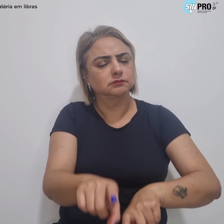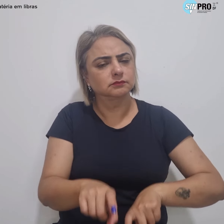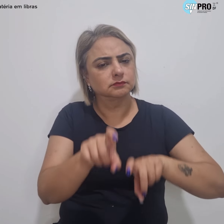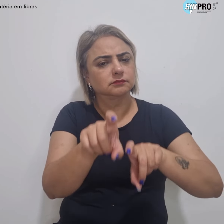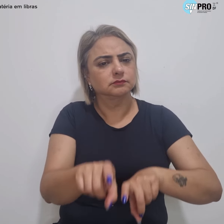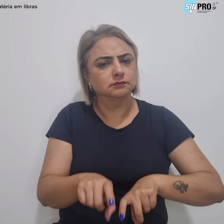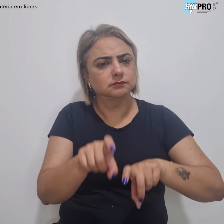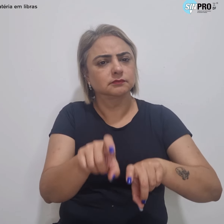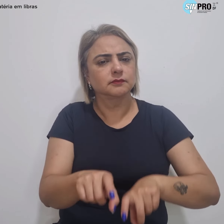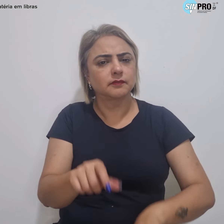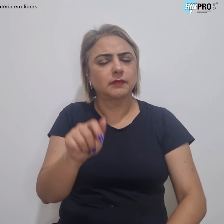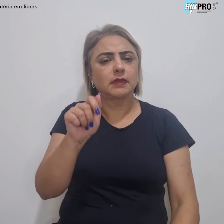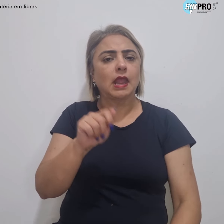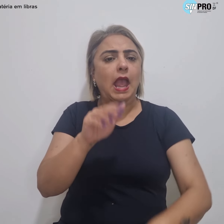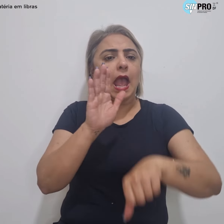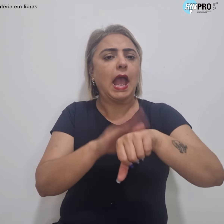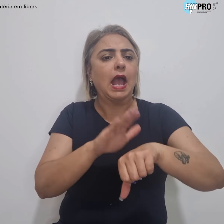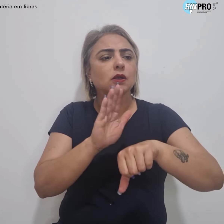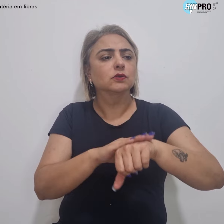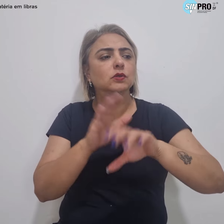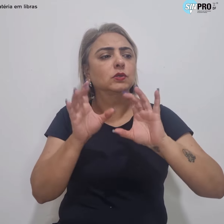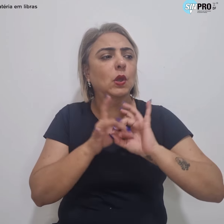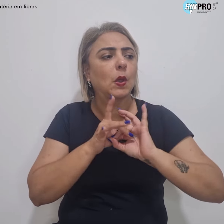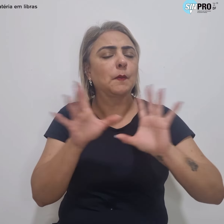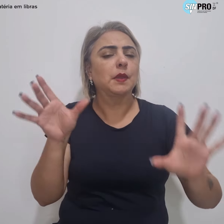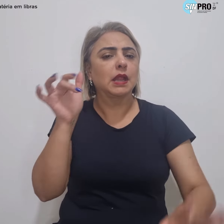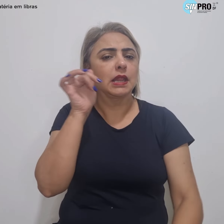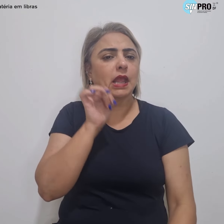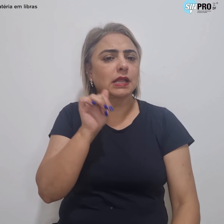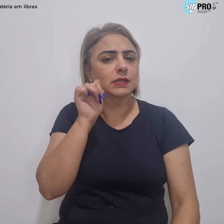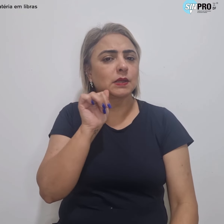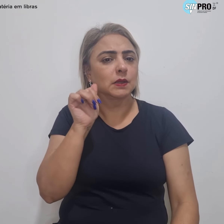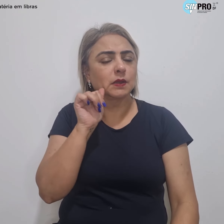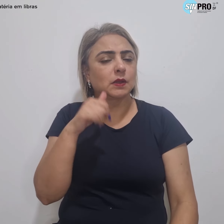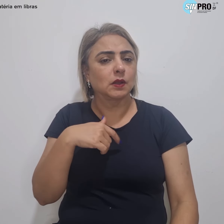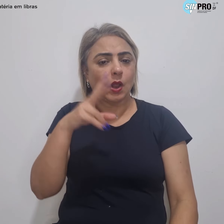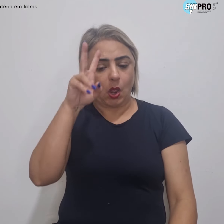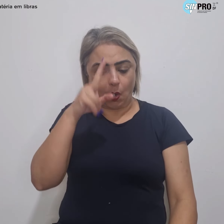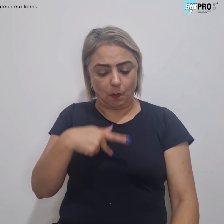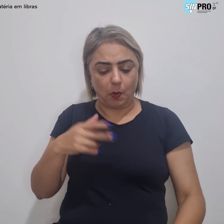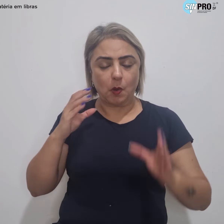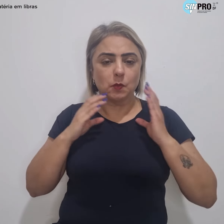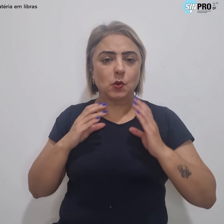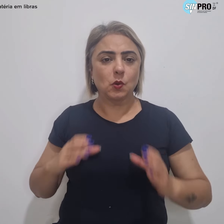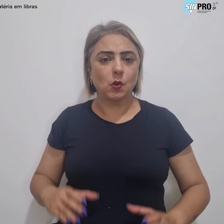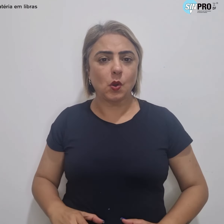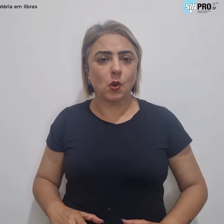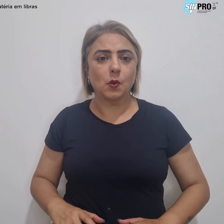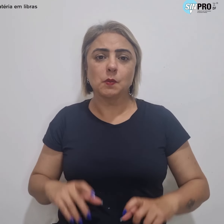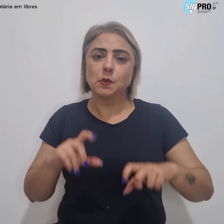Autonomia e liberdade das mulheres sobre o seu corpo e sua sexualidade.